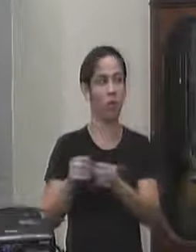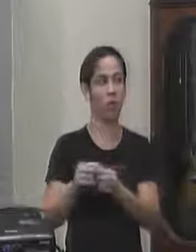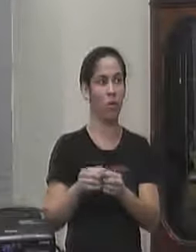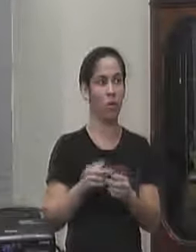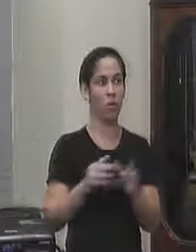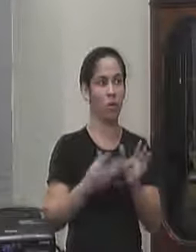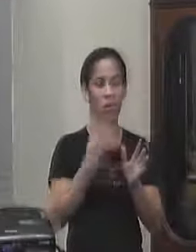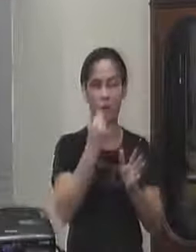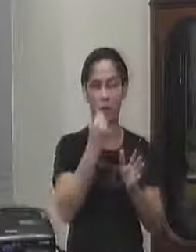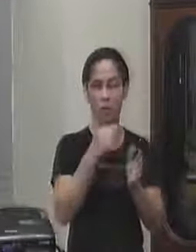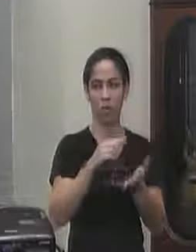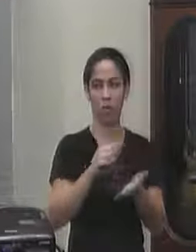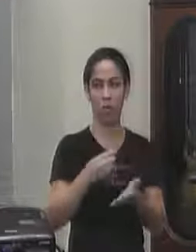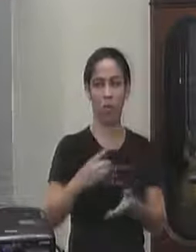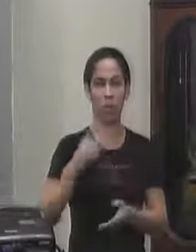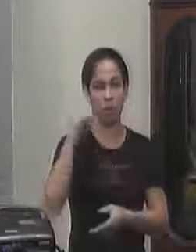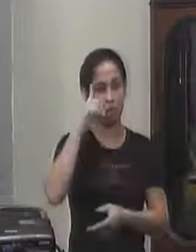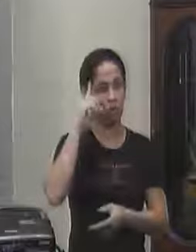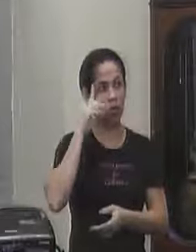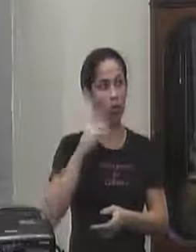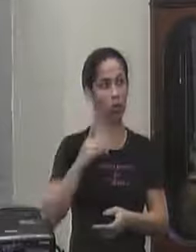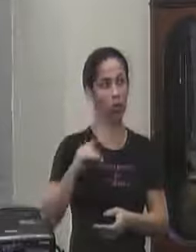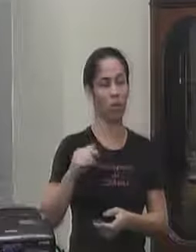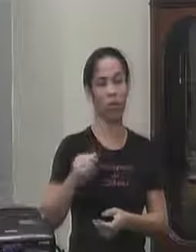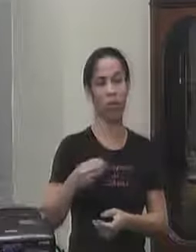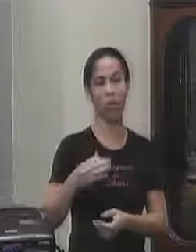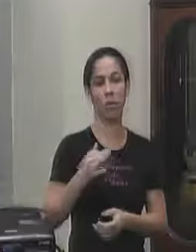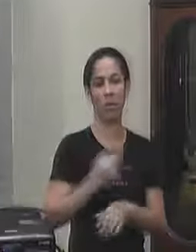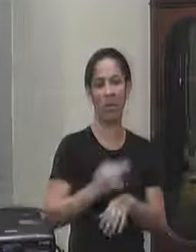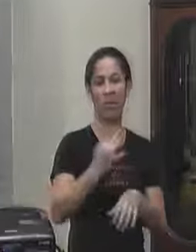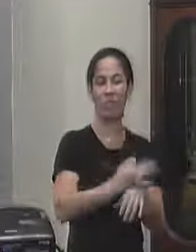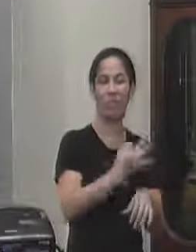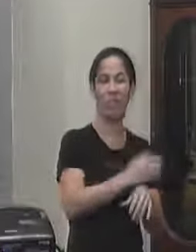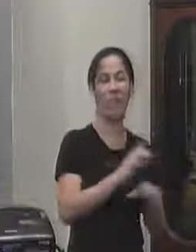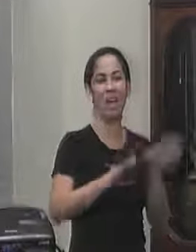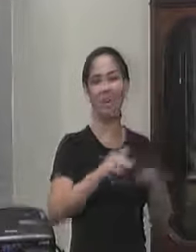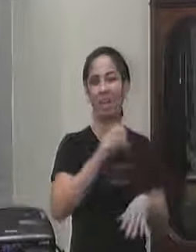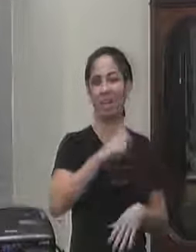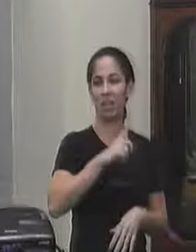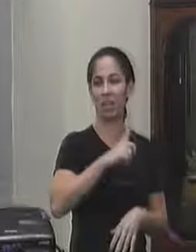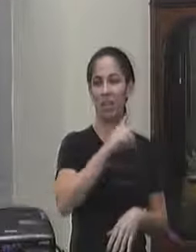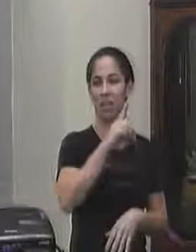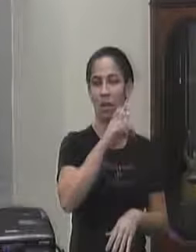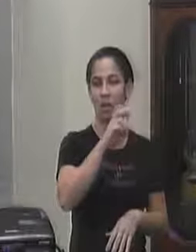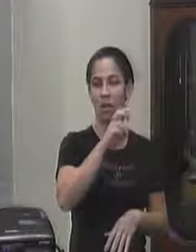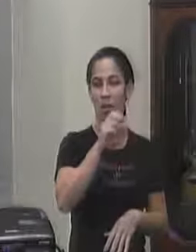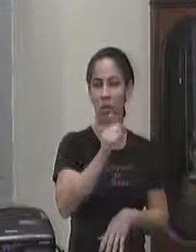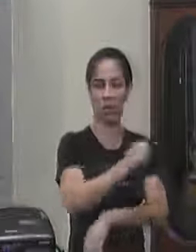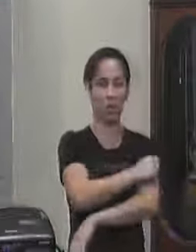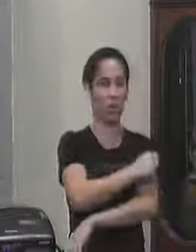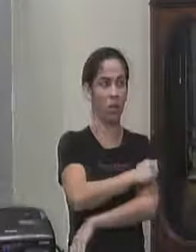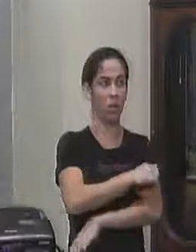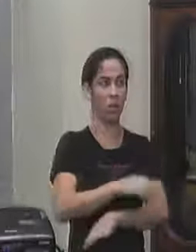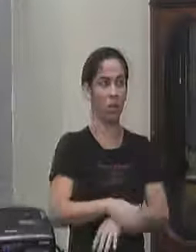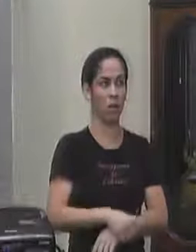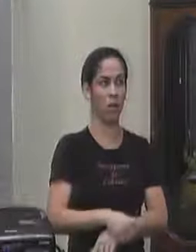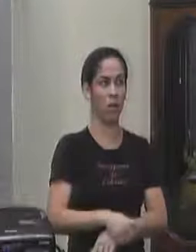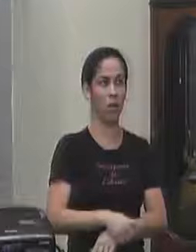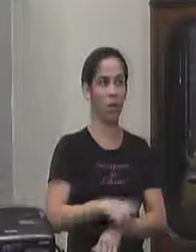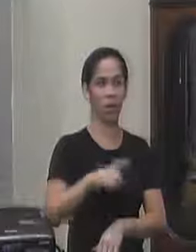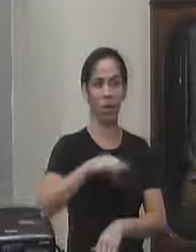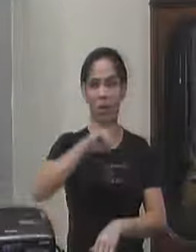diários também a frequência é muito baixa tem dia que tem cinco alunos numa turma vai ter